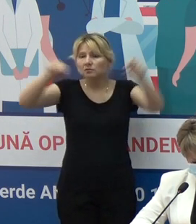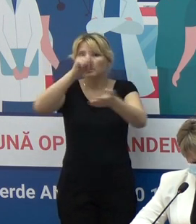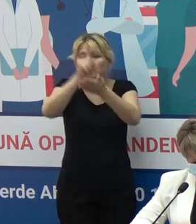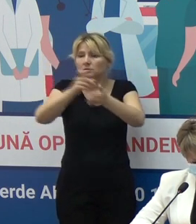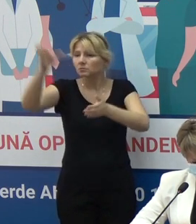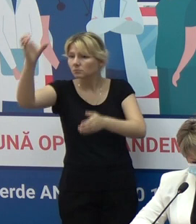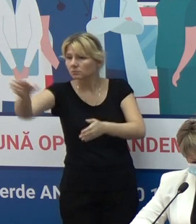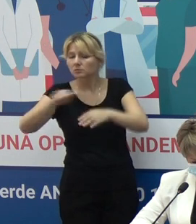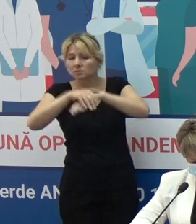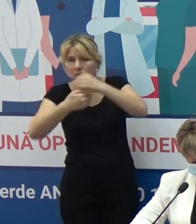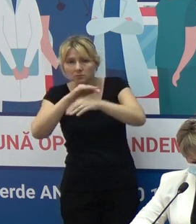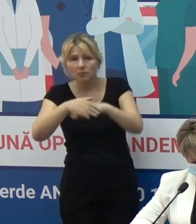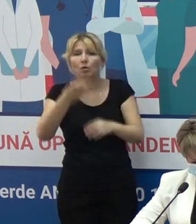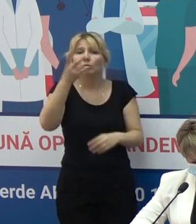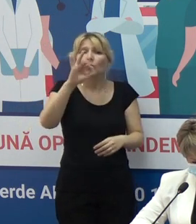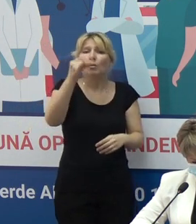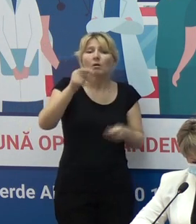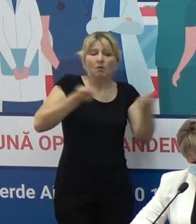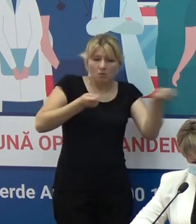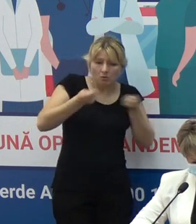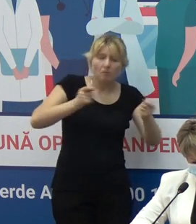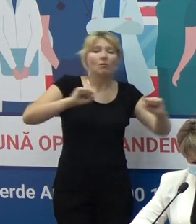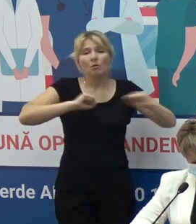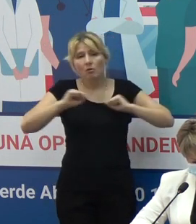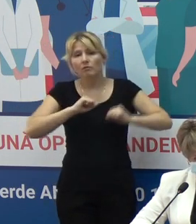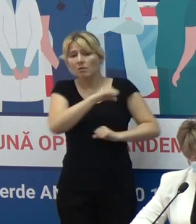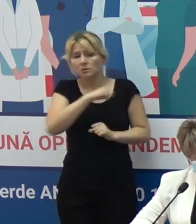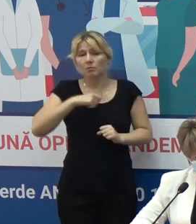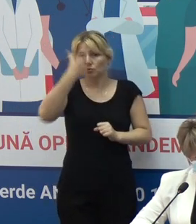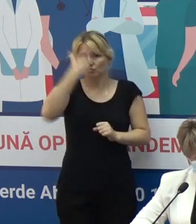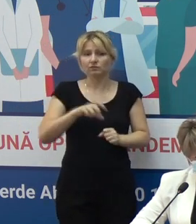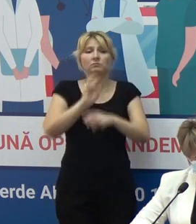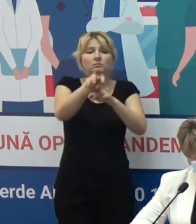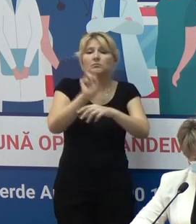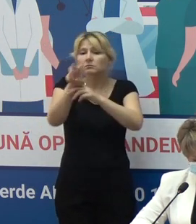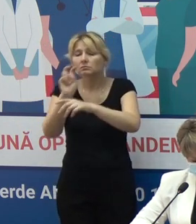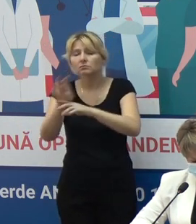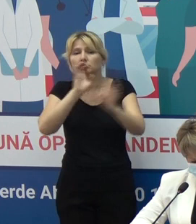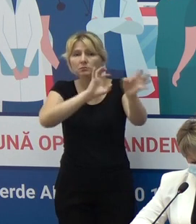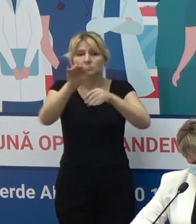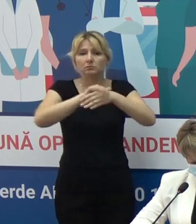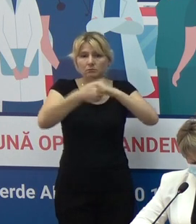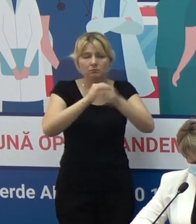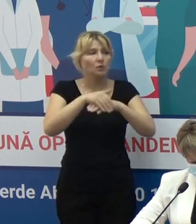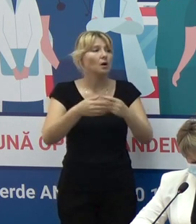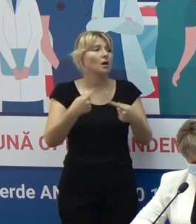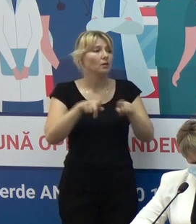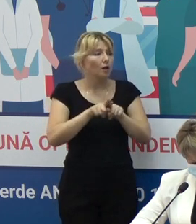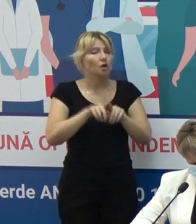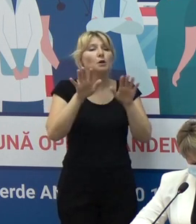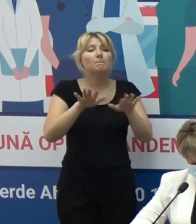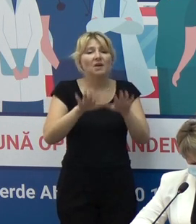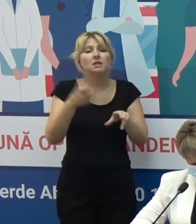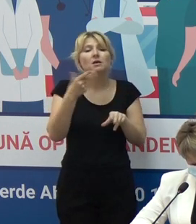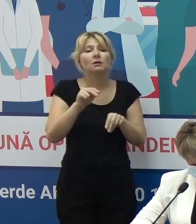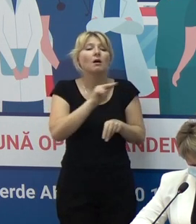atât angajații cât și persoanele care vizitează să fie asigurate cu dezinfectanți și, desigur, locurile